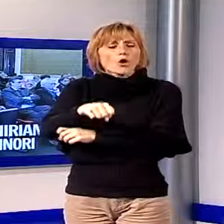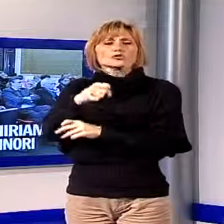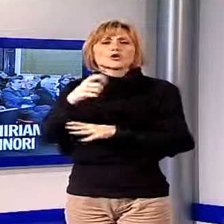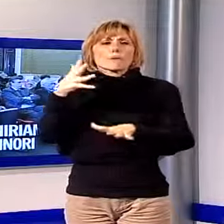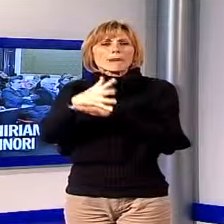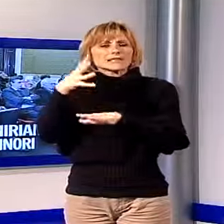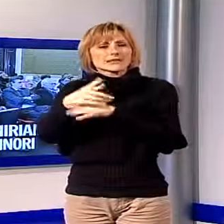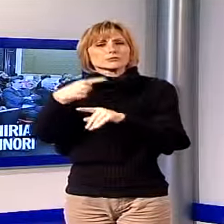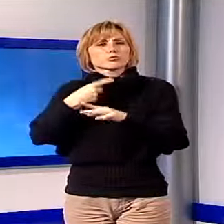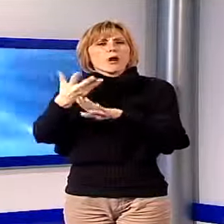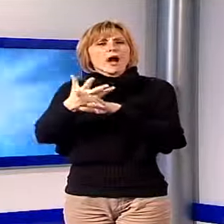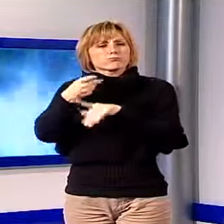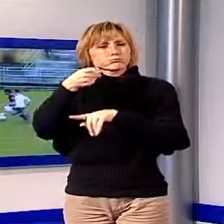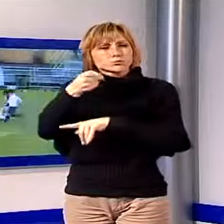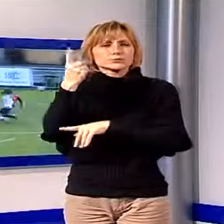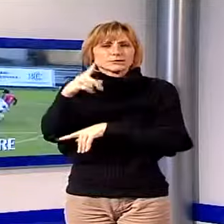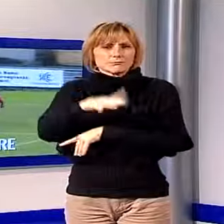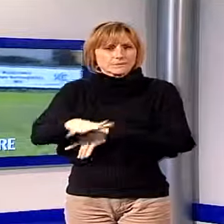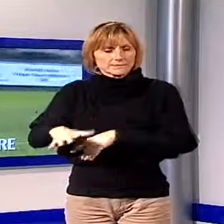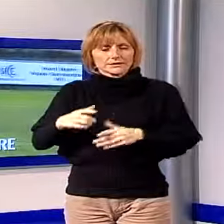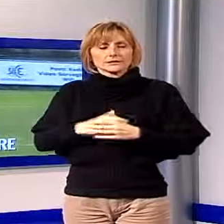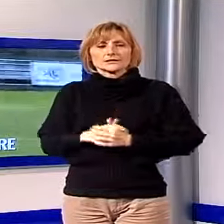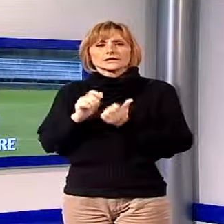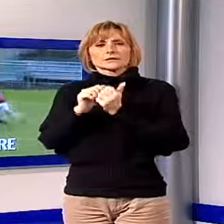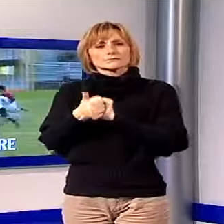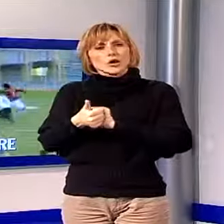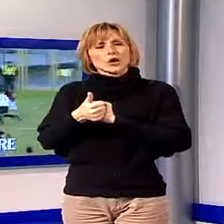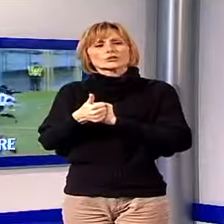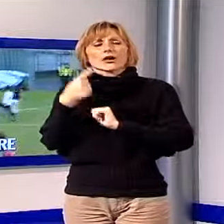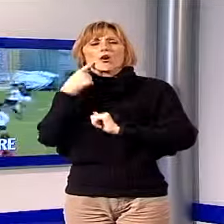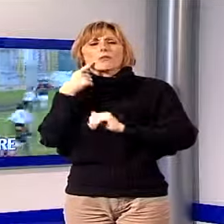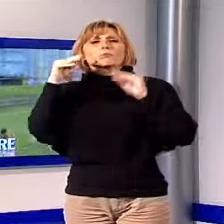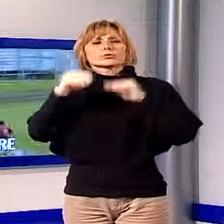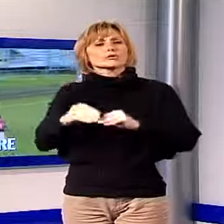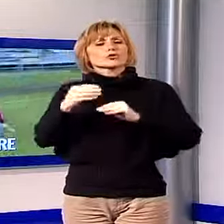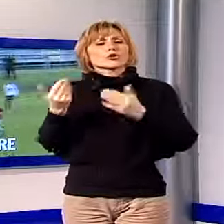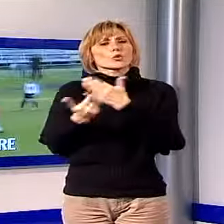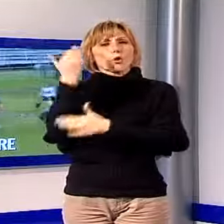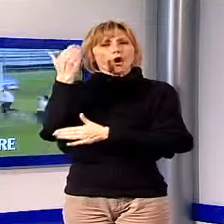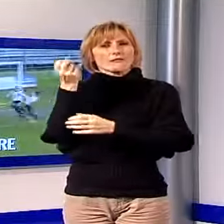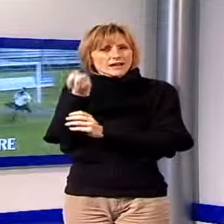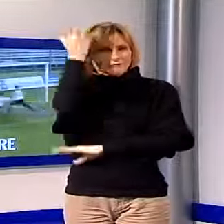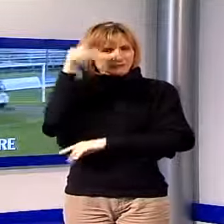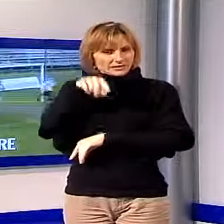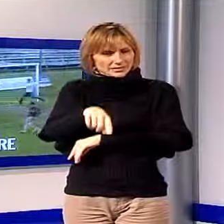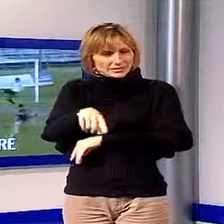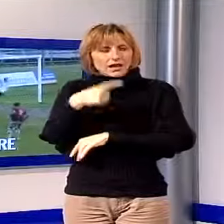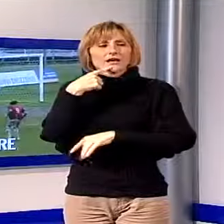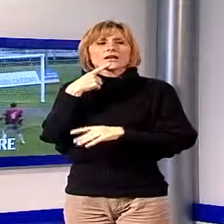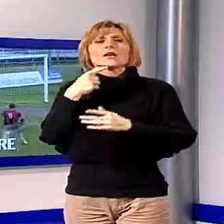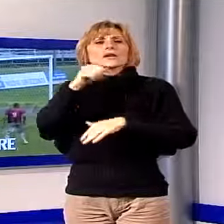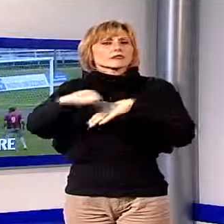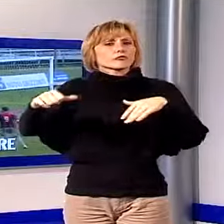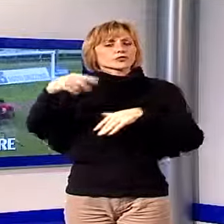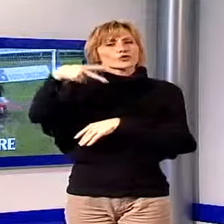danni dei minorelli. Lo sport, una mediana da reinventare, la squalifica di Gialdini e l'infortunio di Nolè